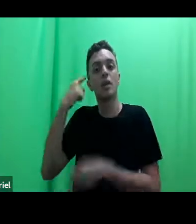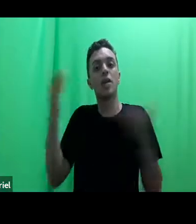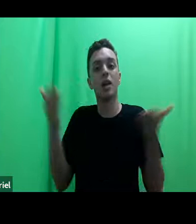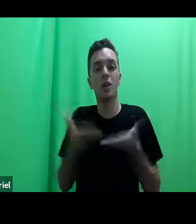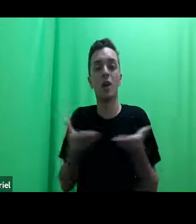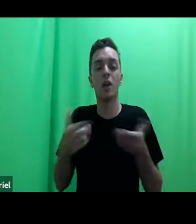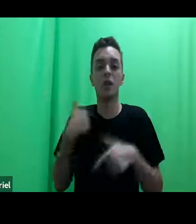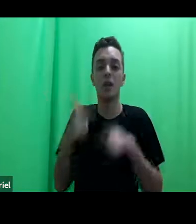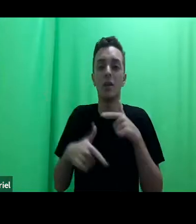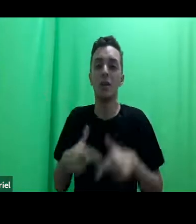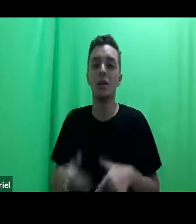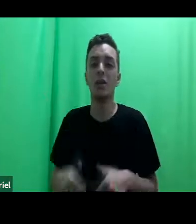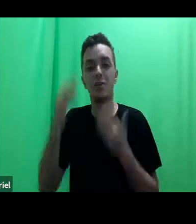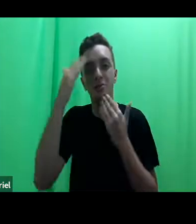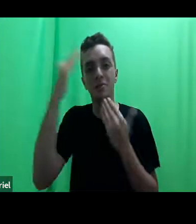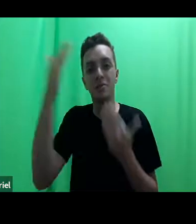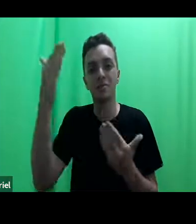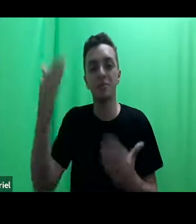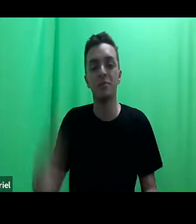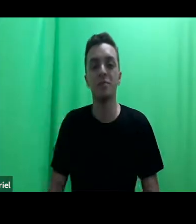trabalho. Muito obrigada.